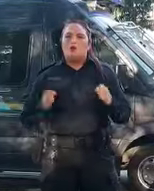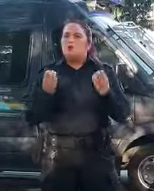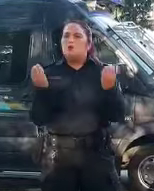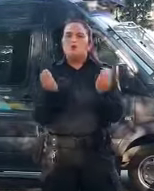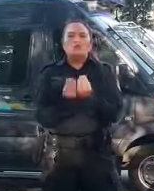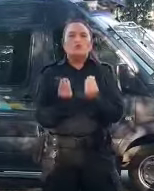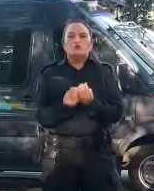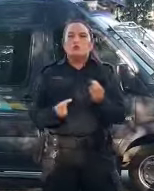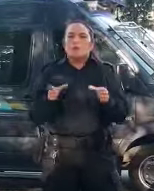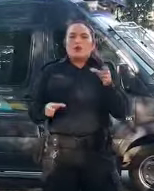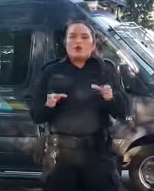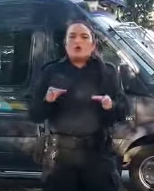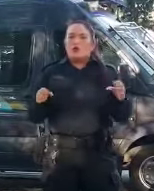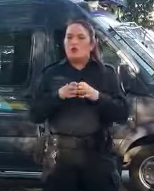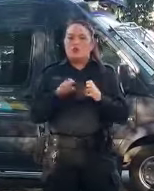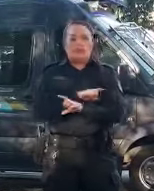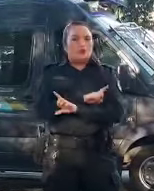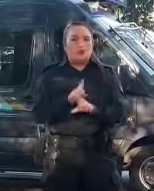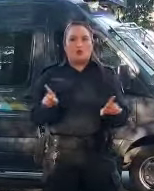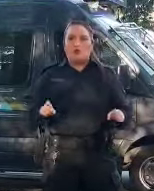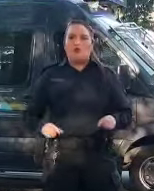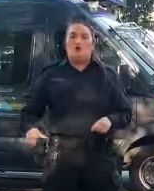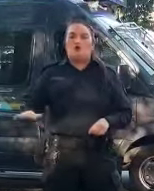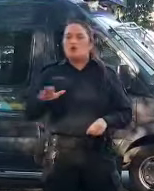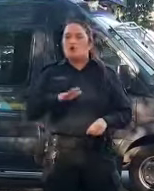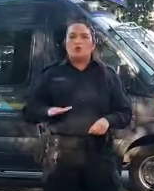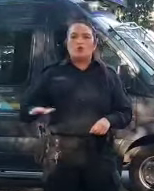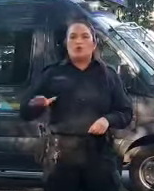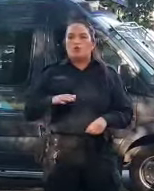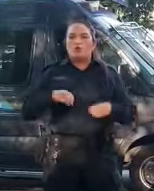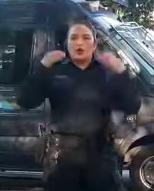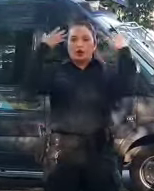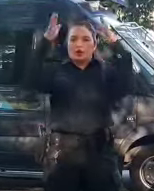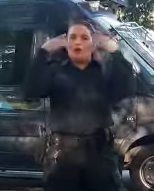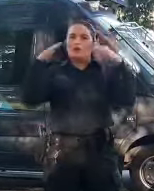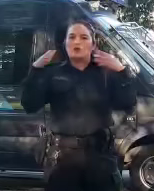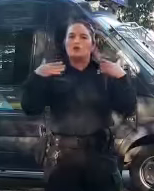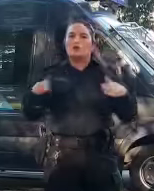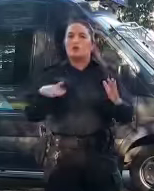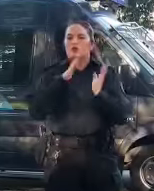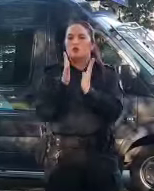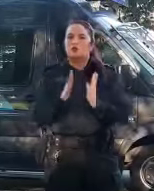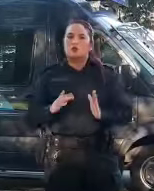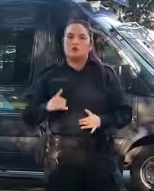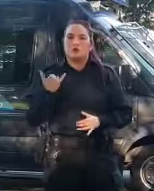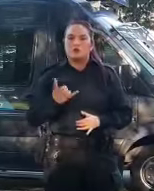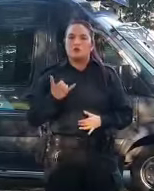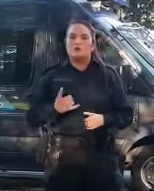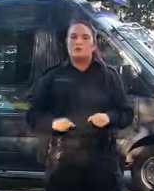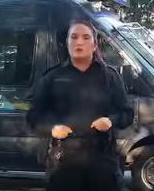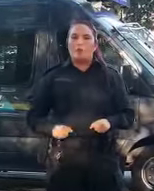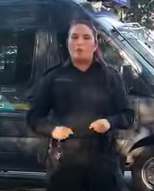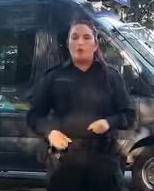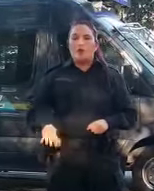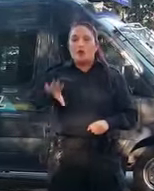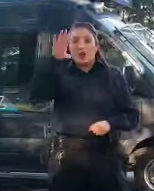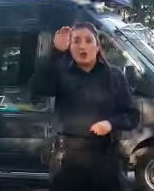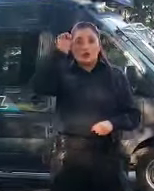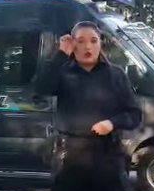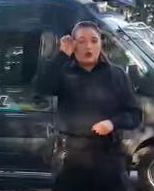y tratar de mantener todos los lugares con la mayor ventilación posible. Recuerden usar el barbijo,